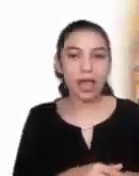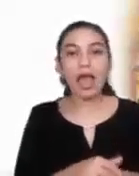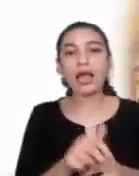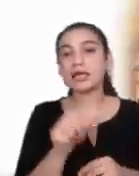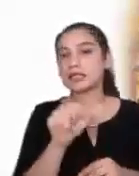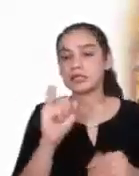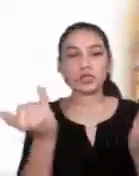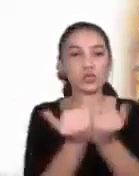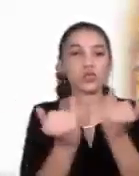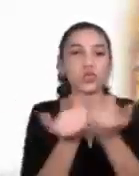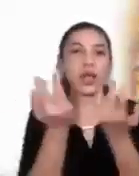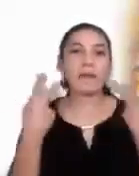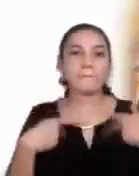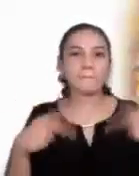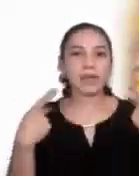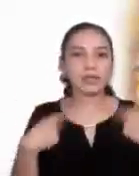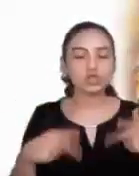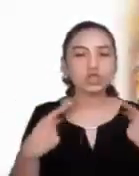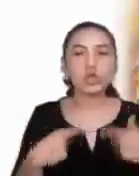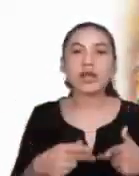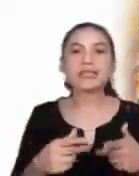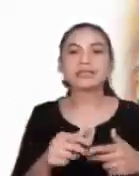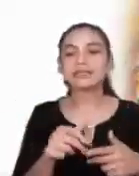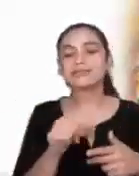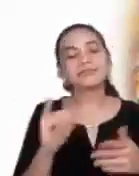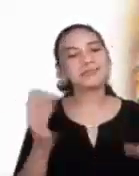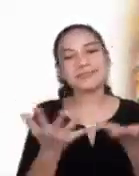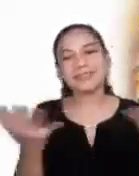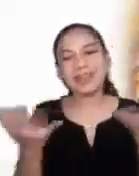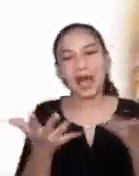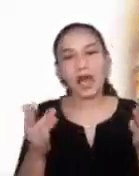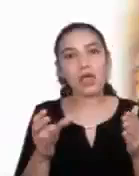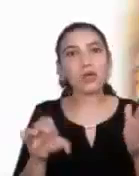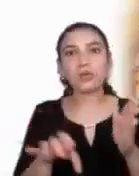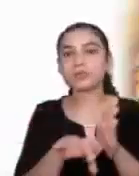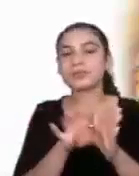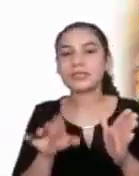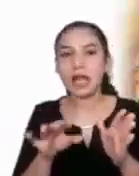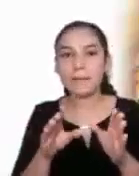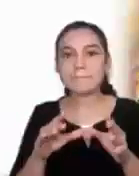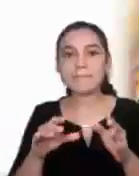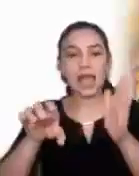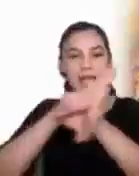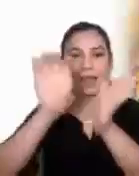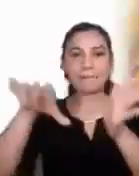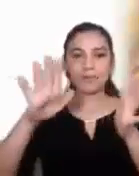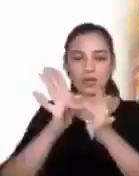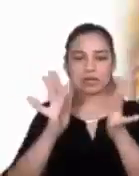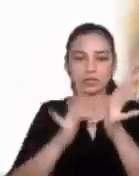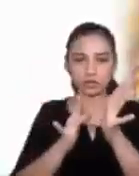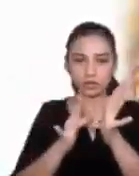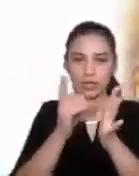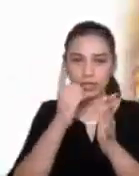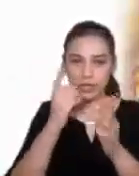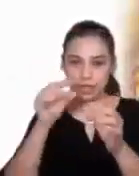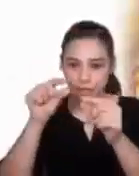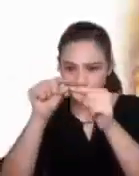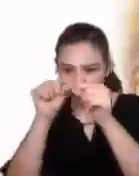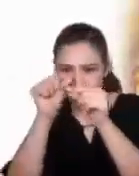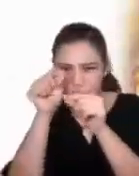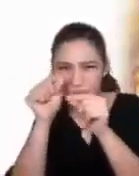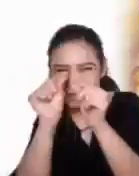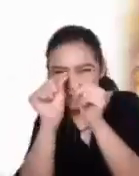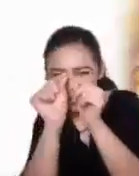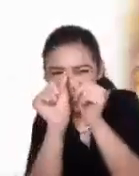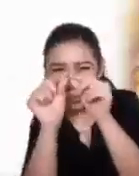sencillas y fáciles que muchos buscan para poder pasar por el ojo de una aguja. Lo importante